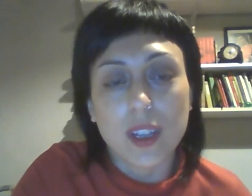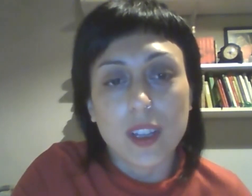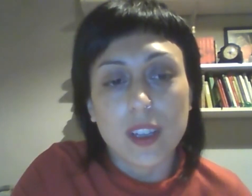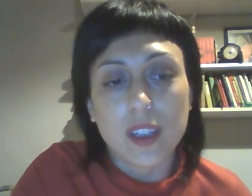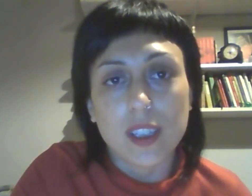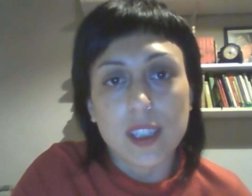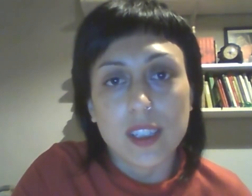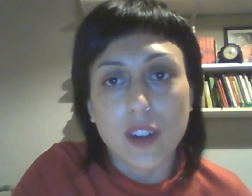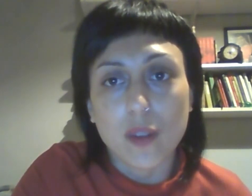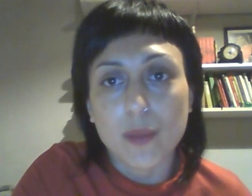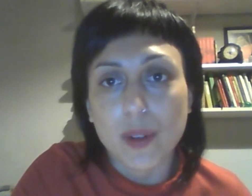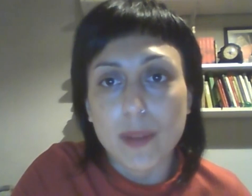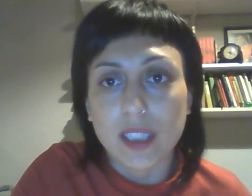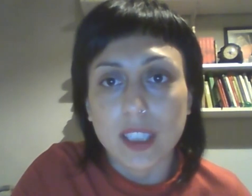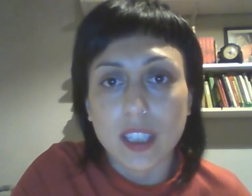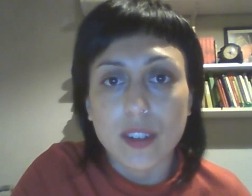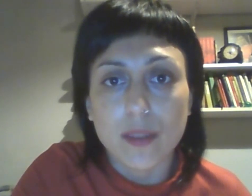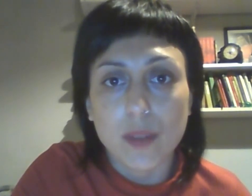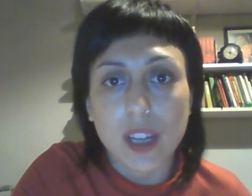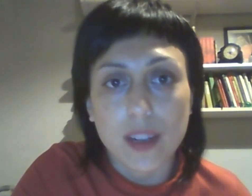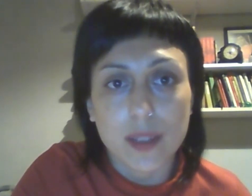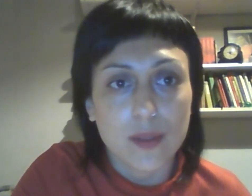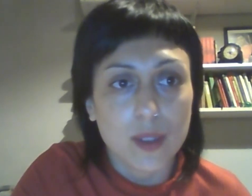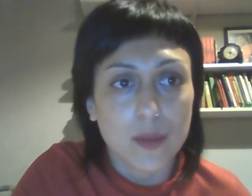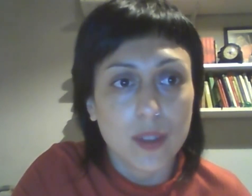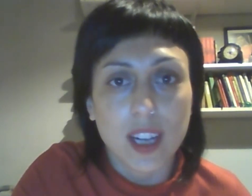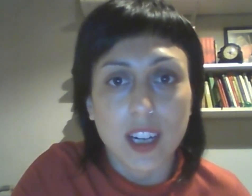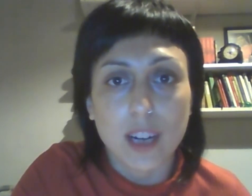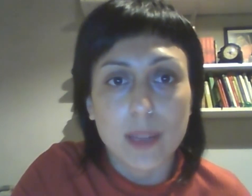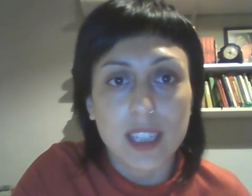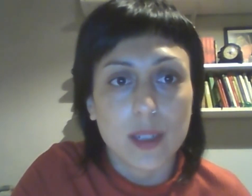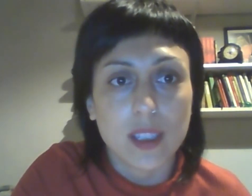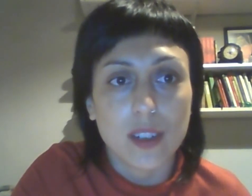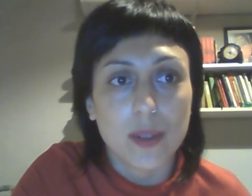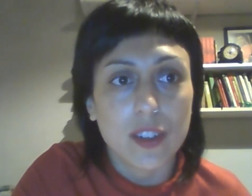quizás esté con algún problema técnico voy a revisar un segundo las cámaras a ver si lo veo